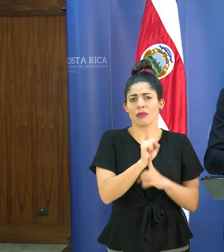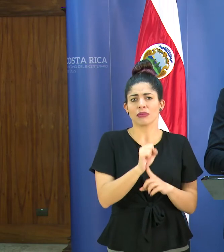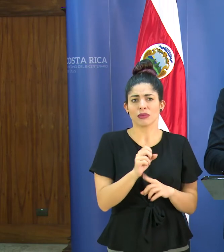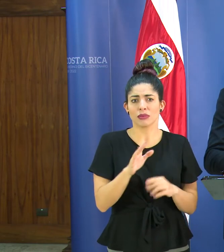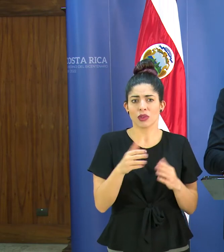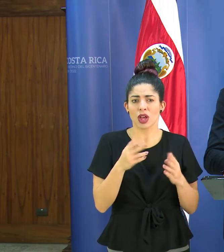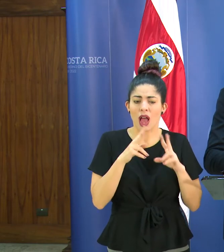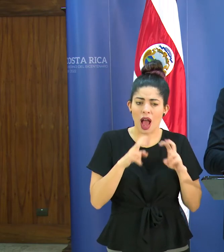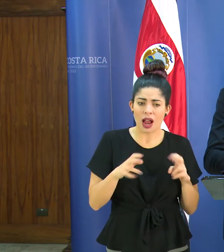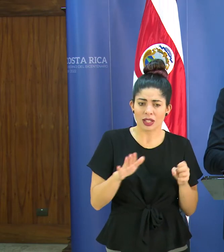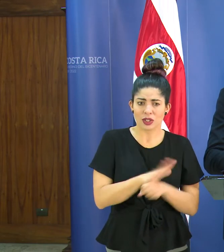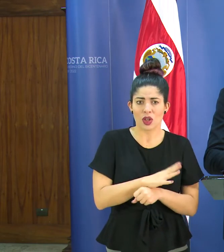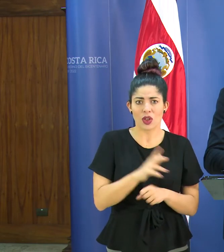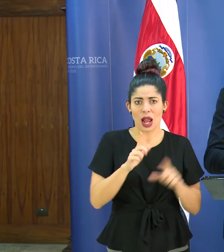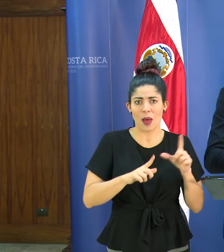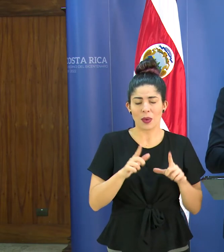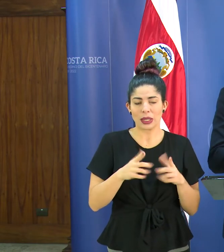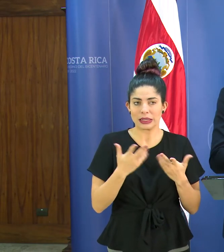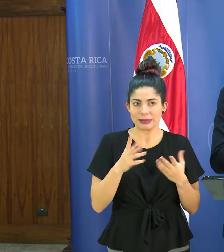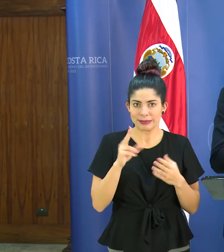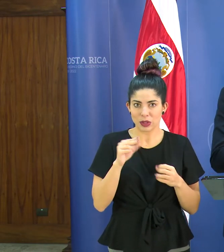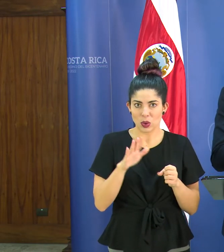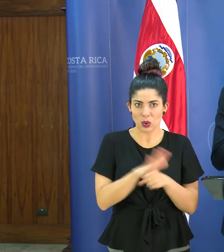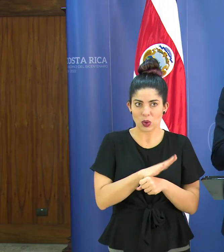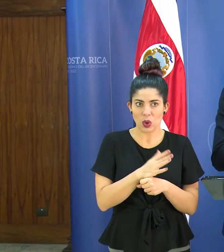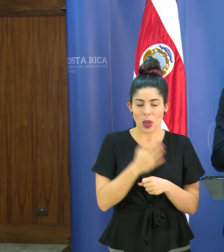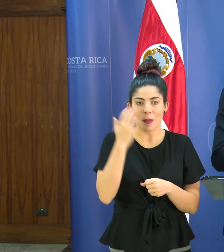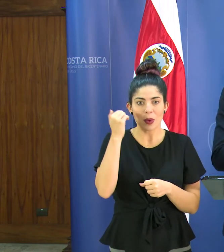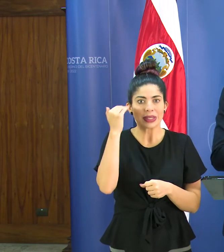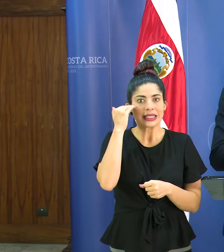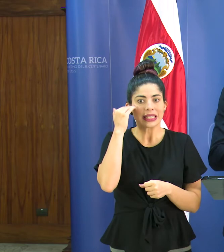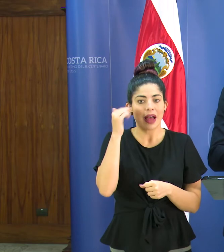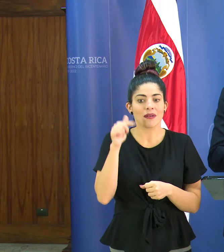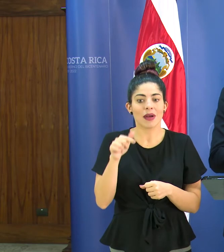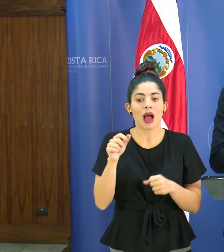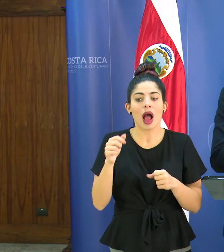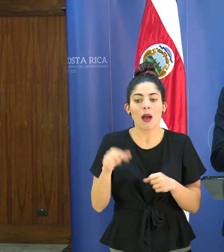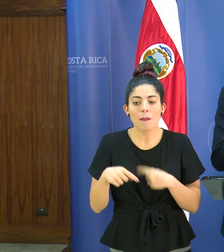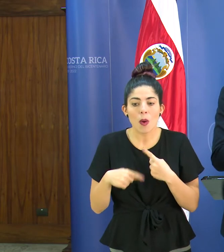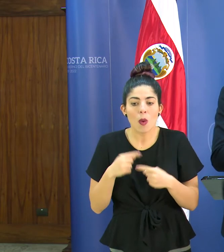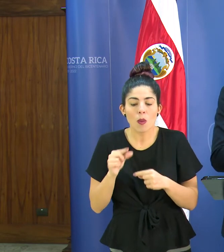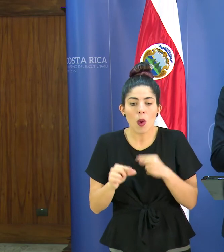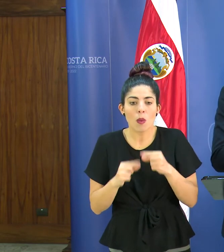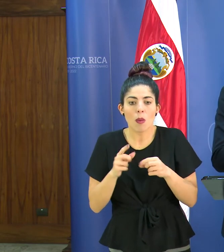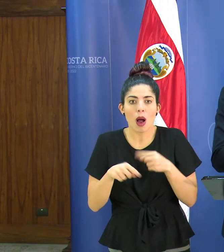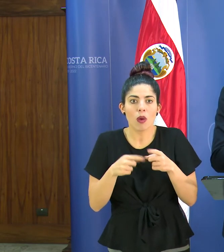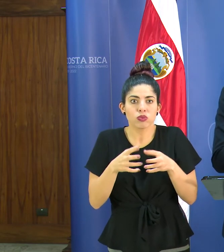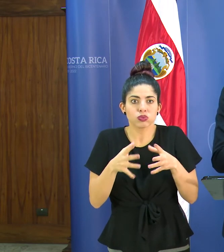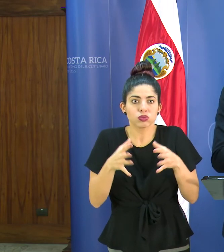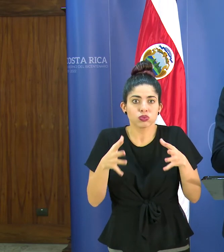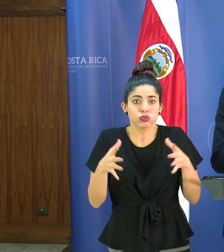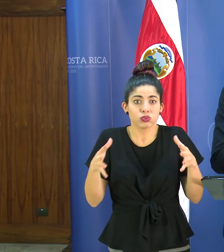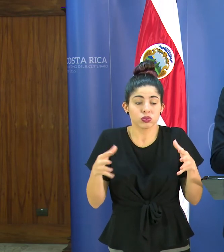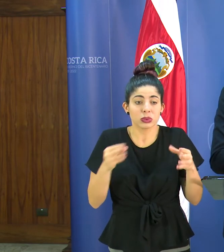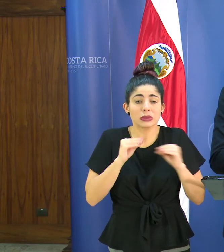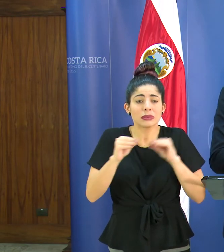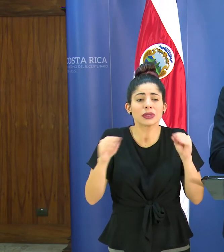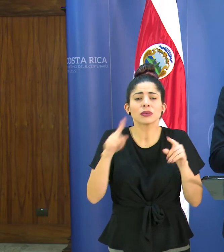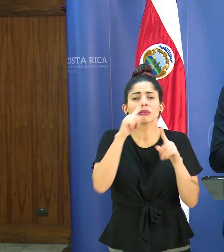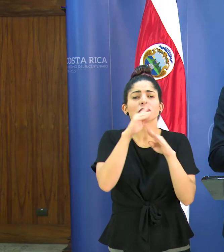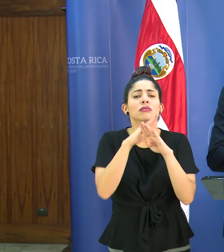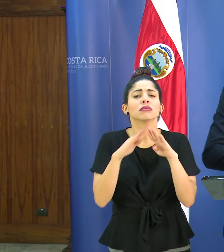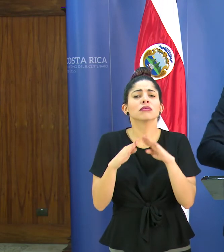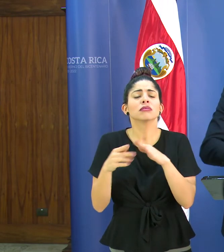y en análisis de laboratorio sabemos que esto como le digo va a progresando esas transmisiones silentes